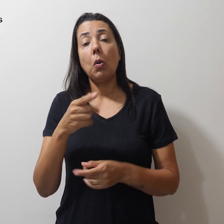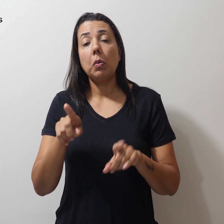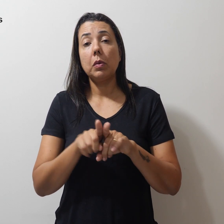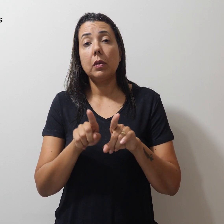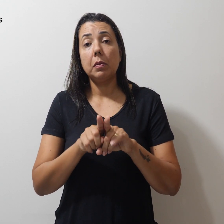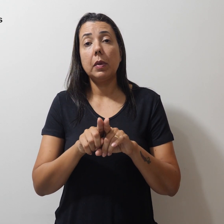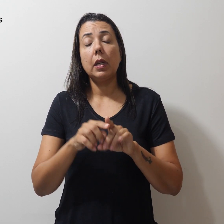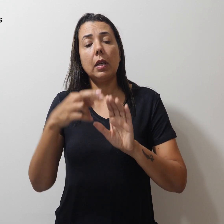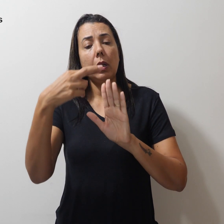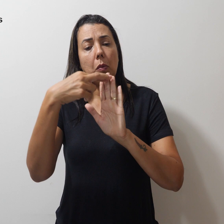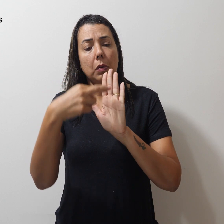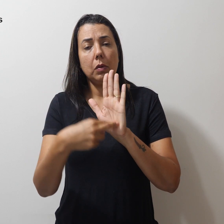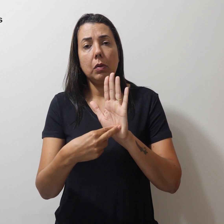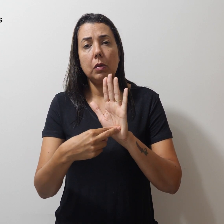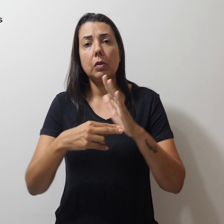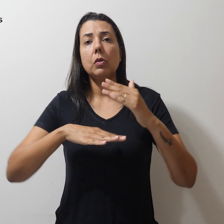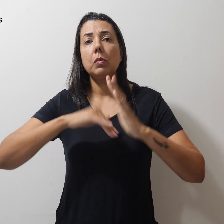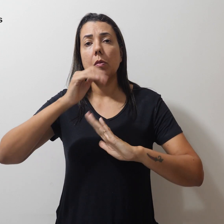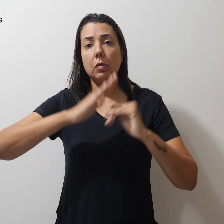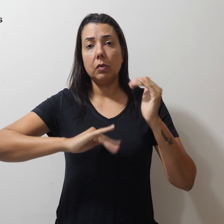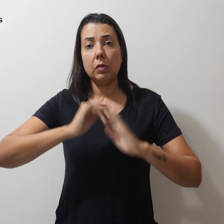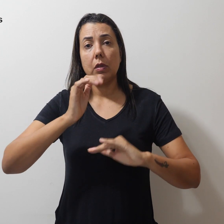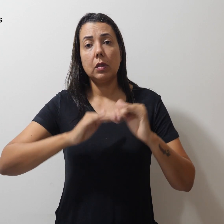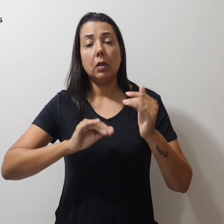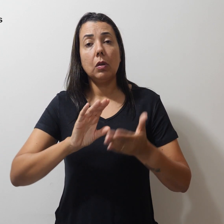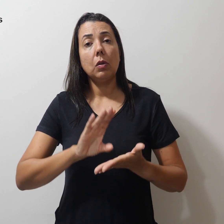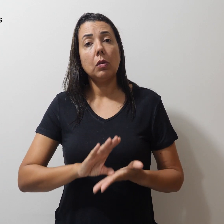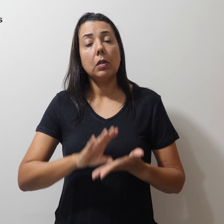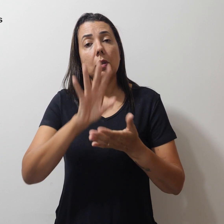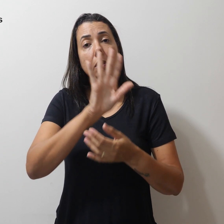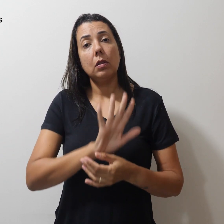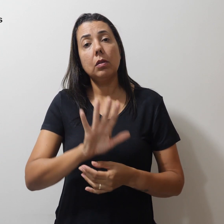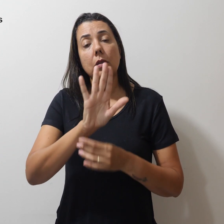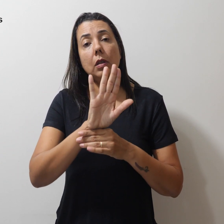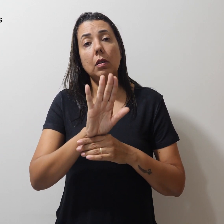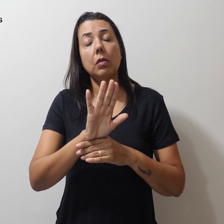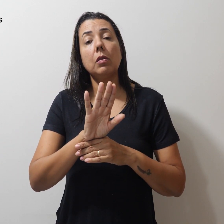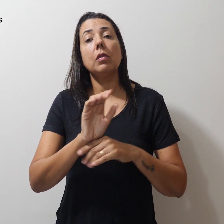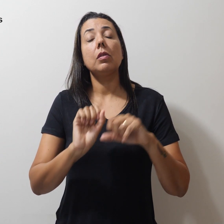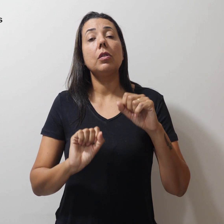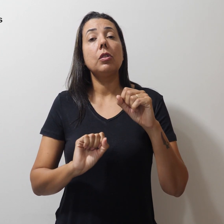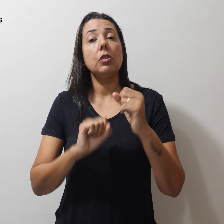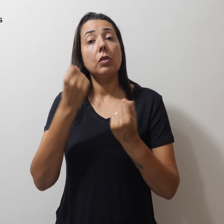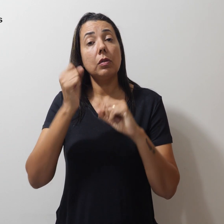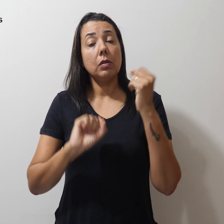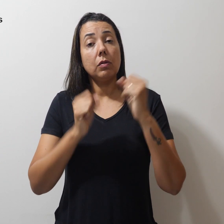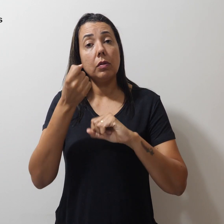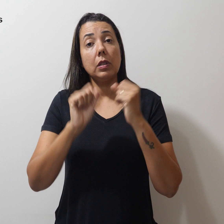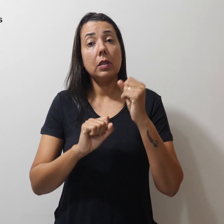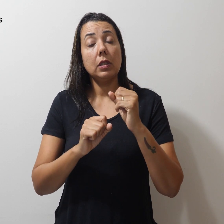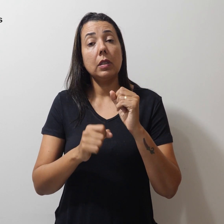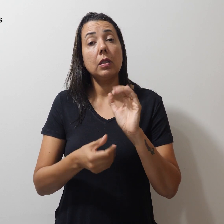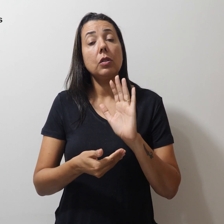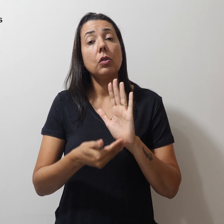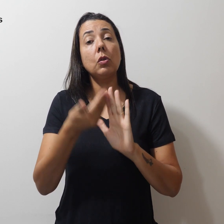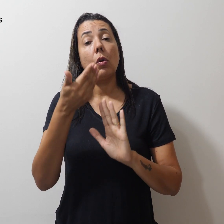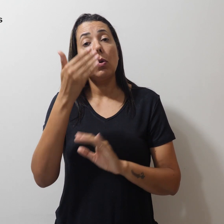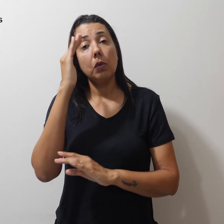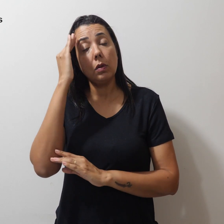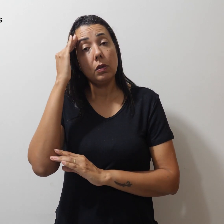reguladoras de profissão, o Conselho Nacional de Educação ratificou esse entendimento em